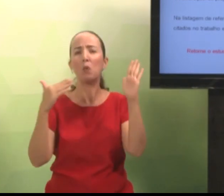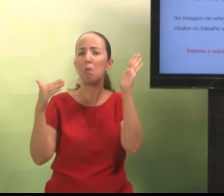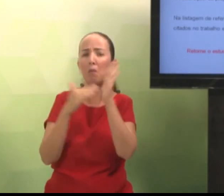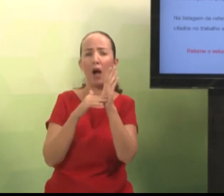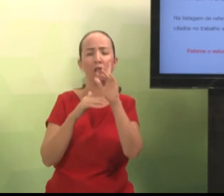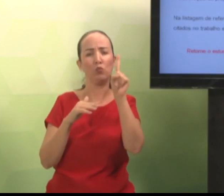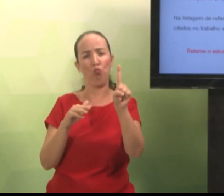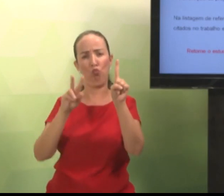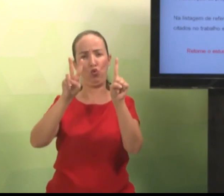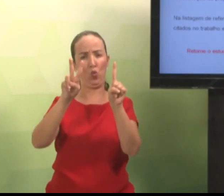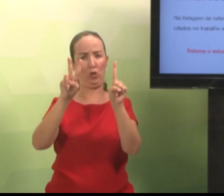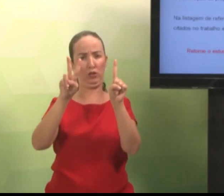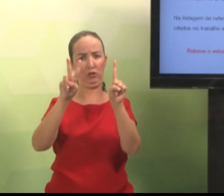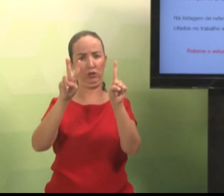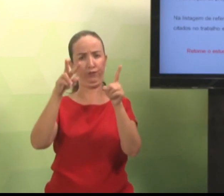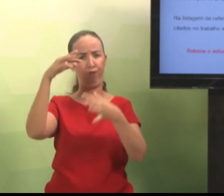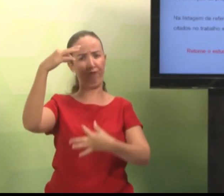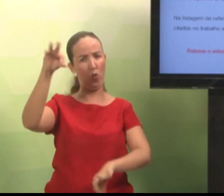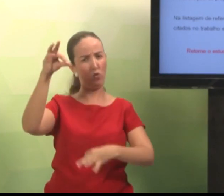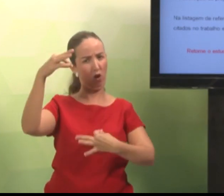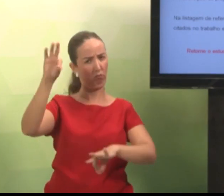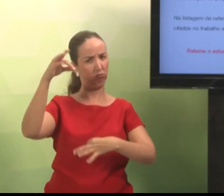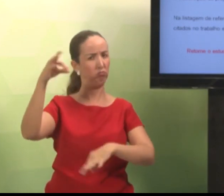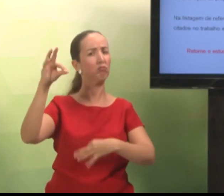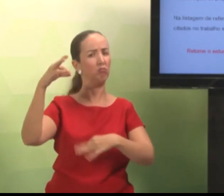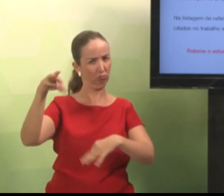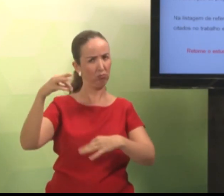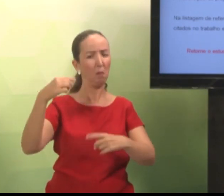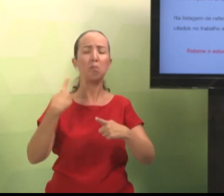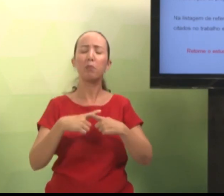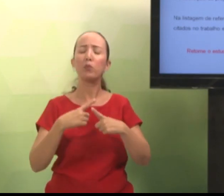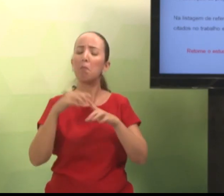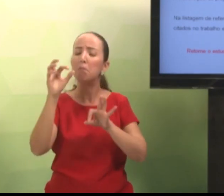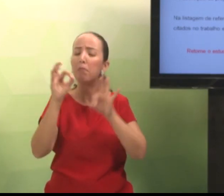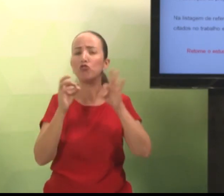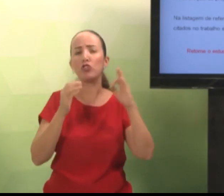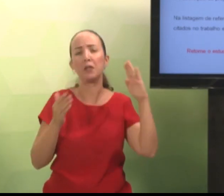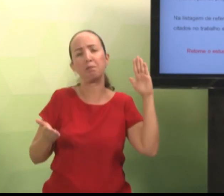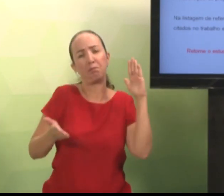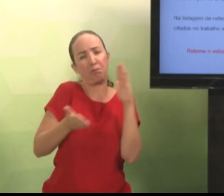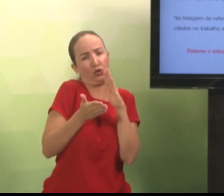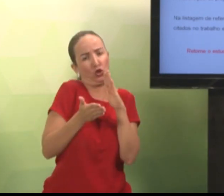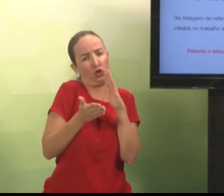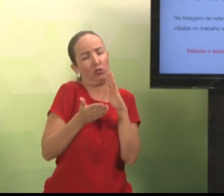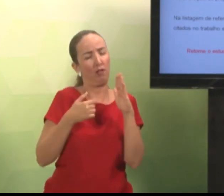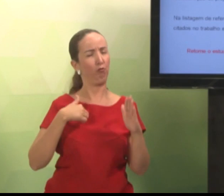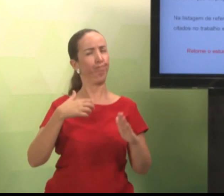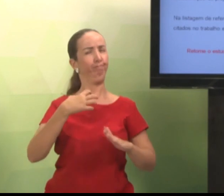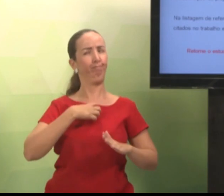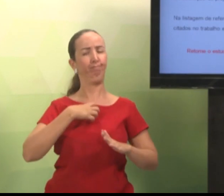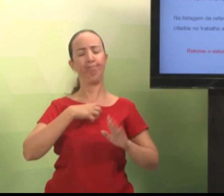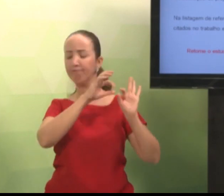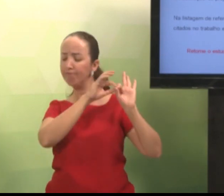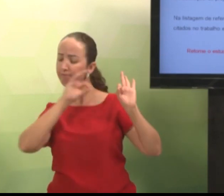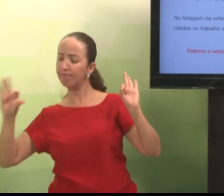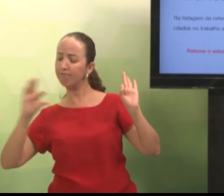Conforme eu apresentei a vocês, as referências, elas têm uma ou duas folhas. Duas